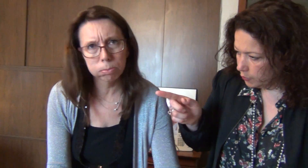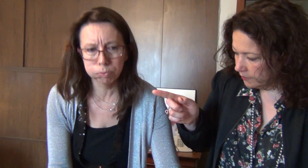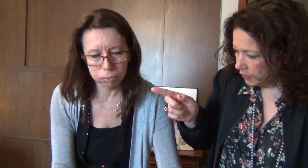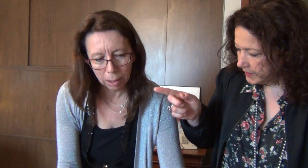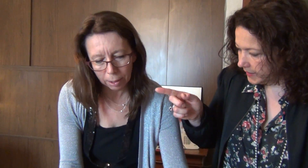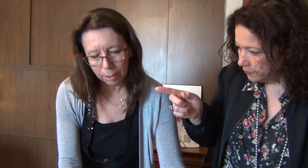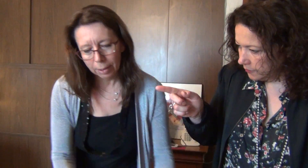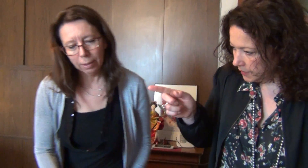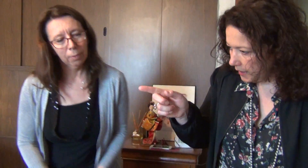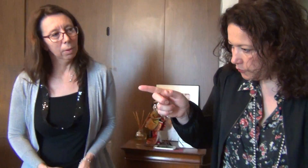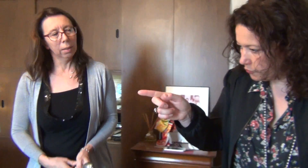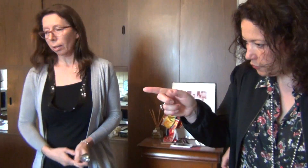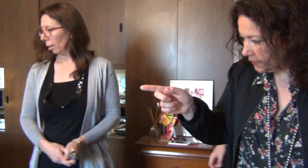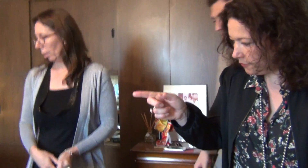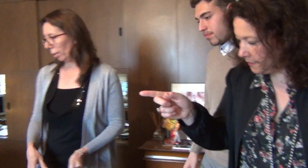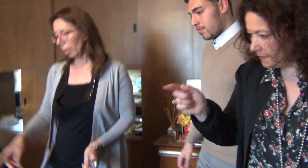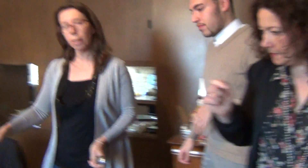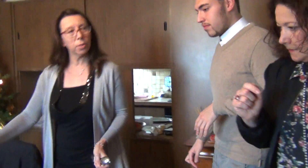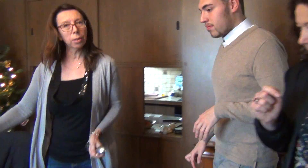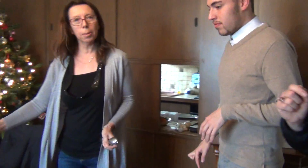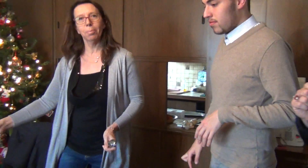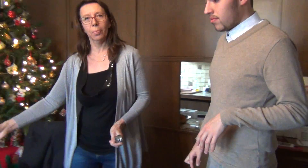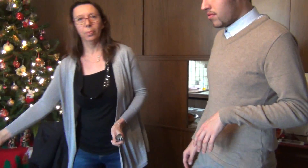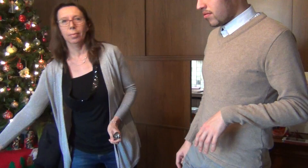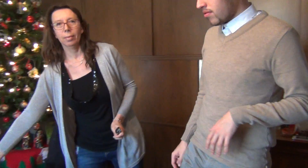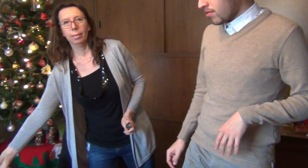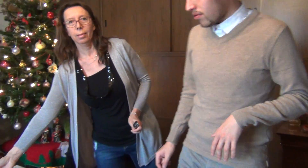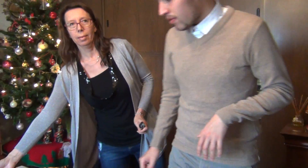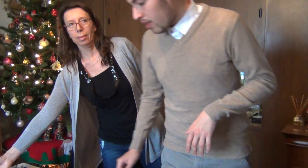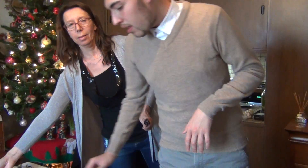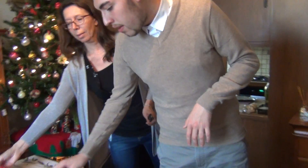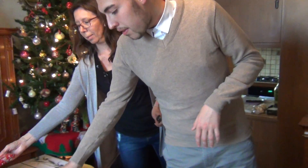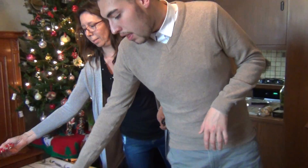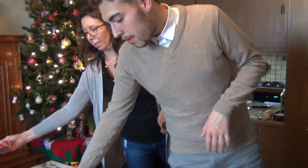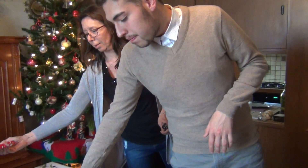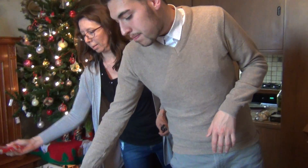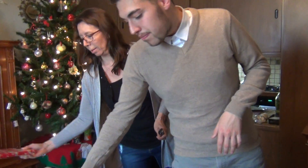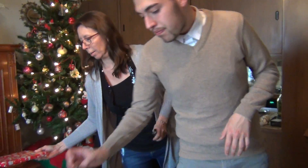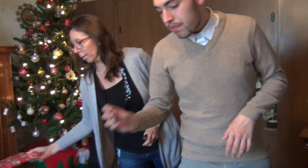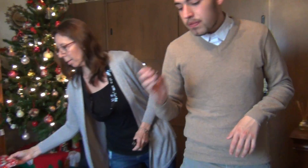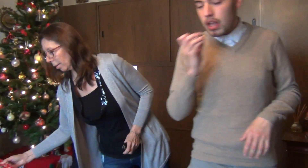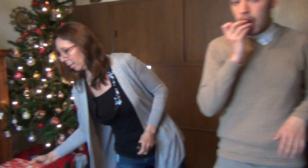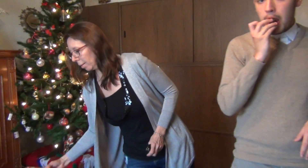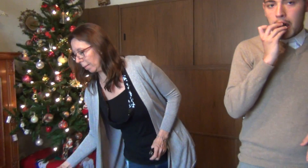Je t'ai entendu,'est pour ça que je me pousse Je